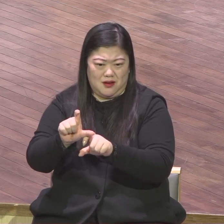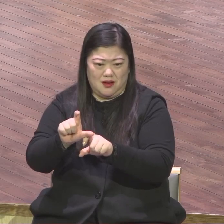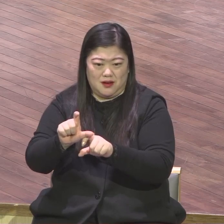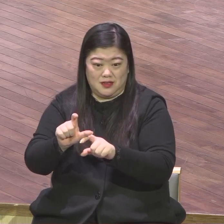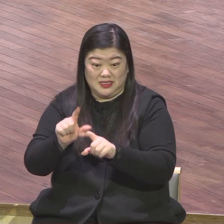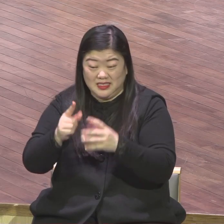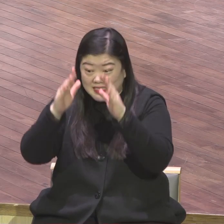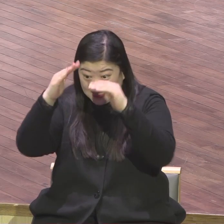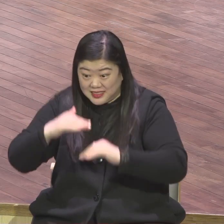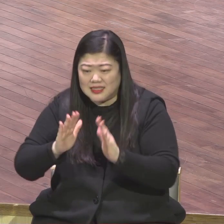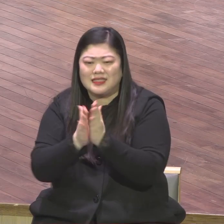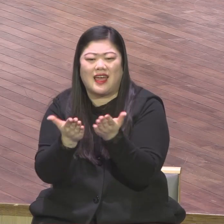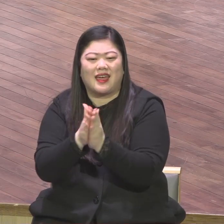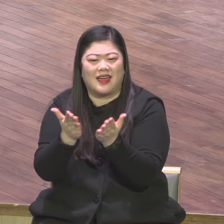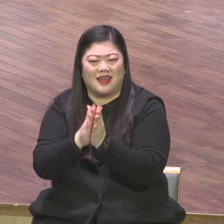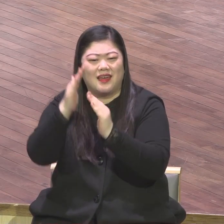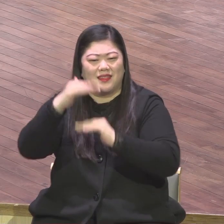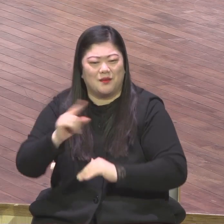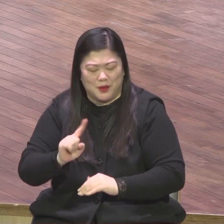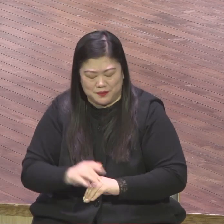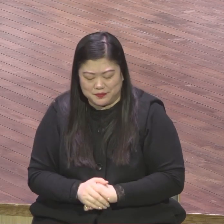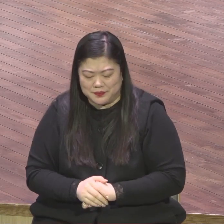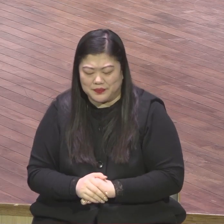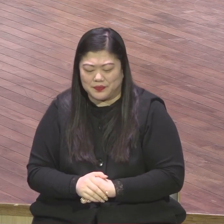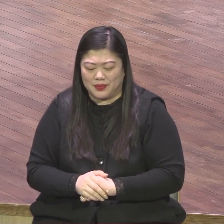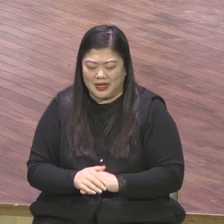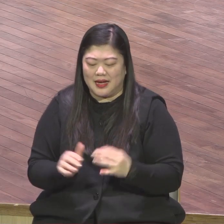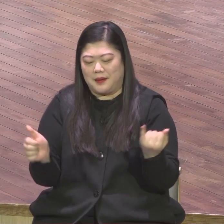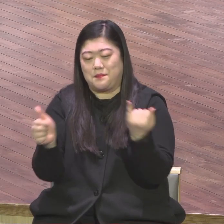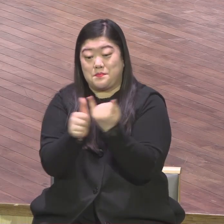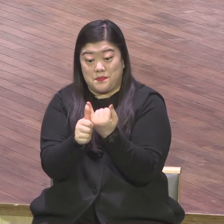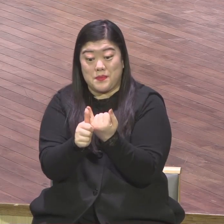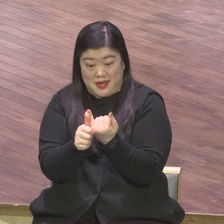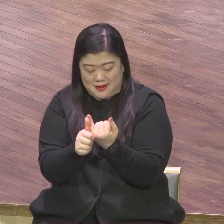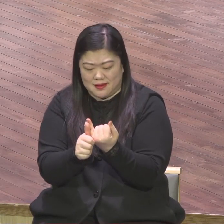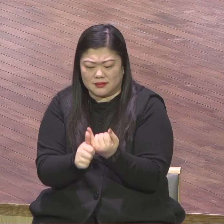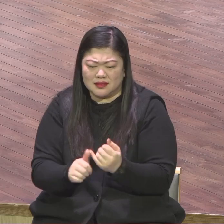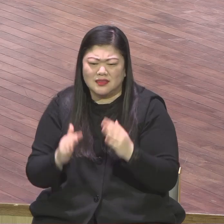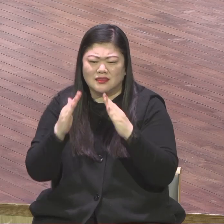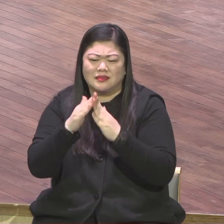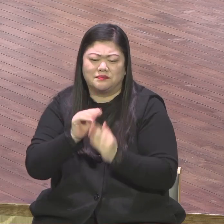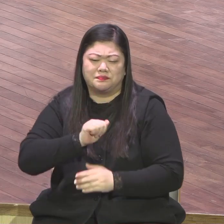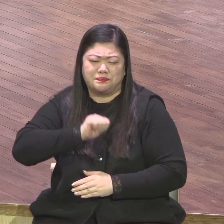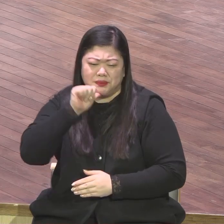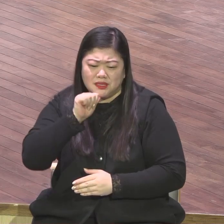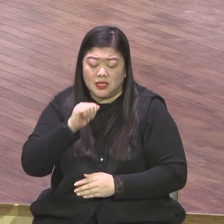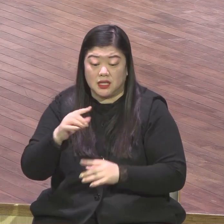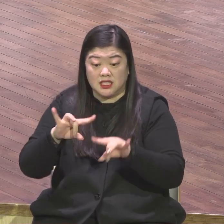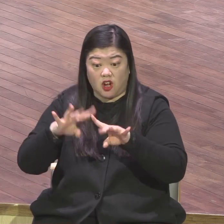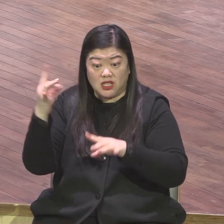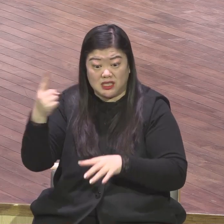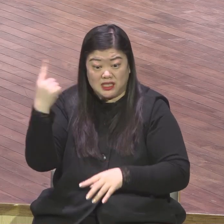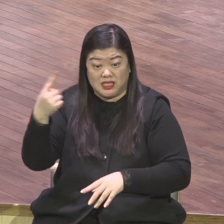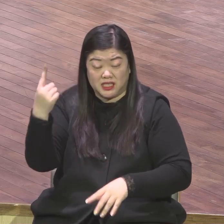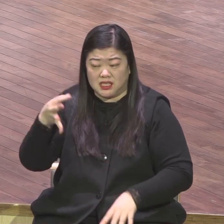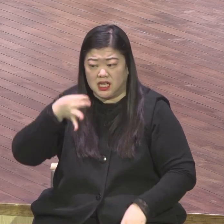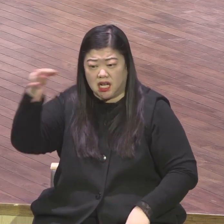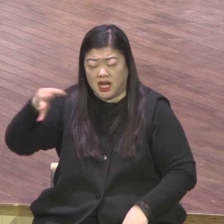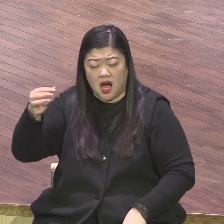신혼집 전기세조차 내지 못할 정도로 무일푼 남자였던 에드 말렉스